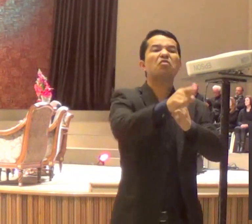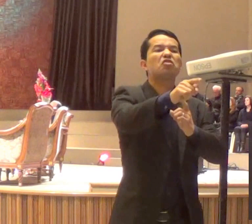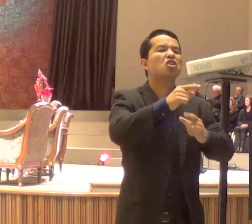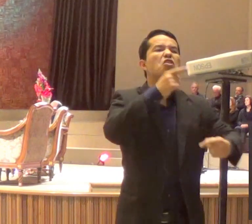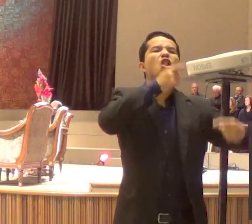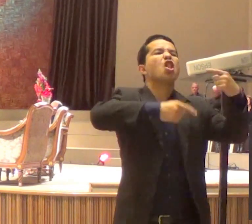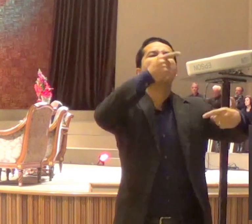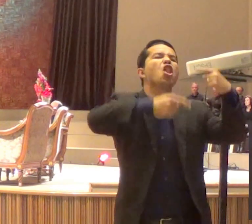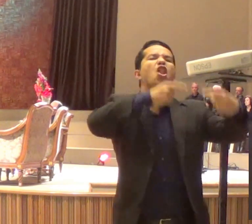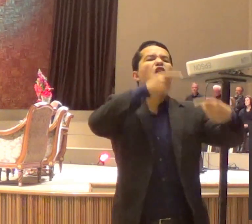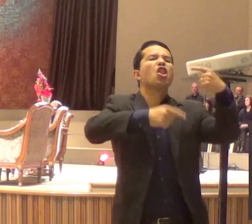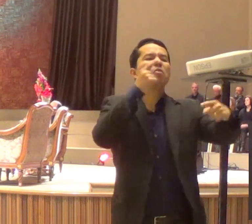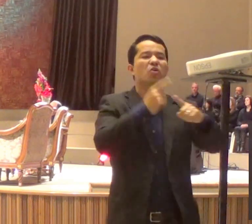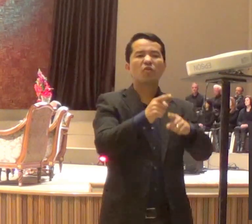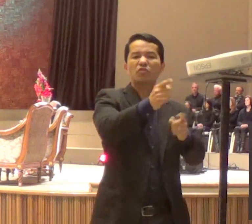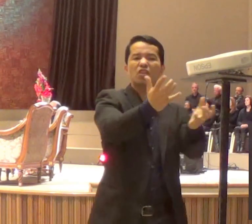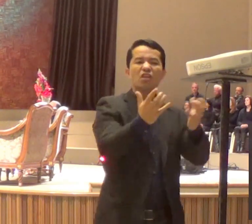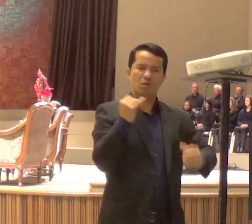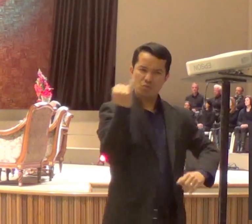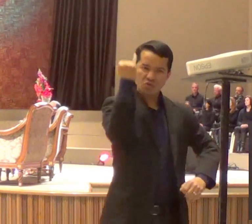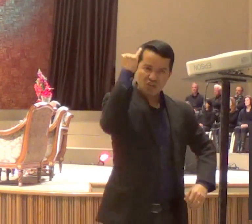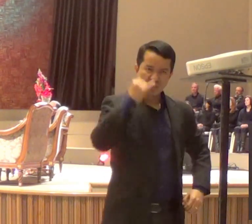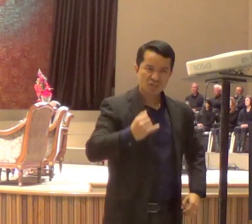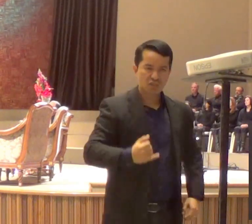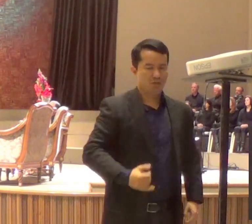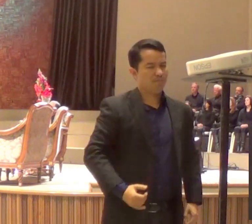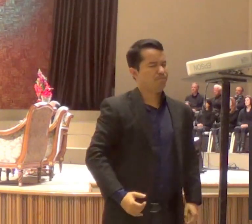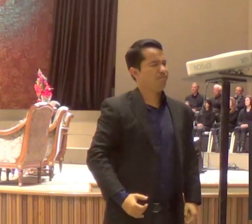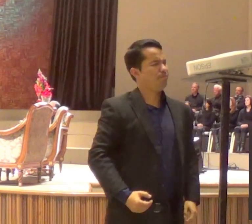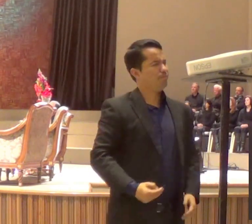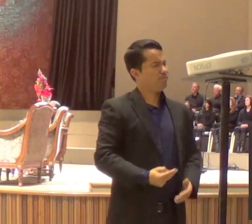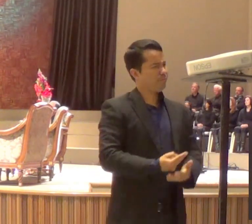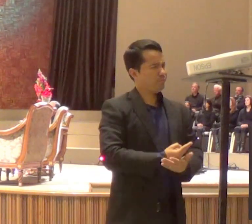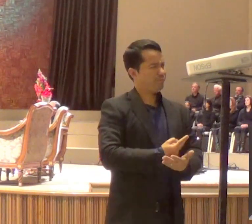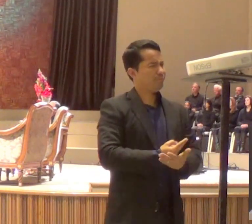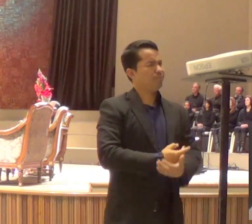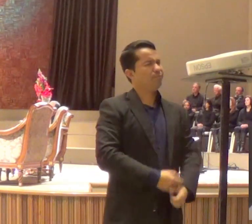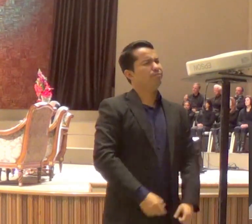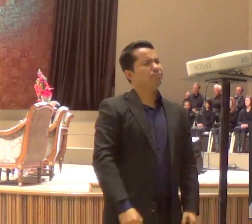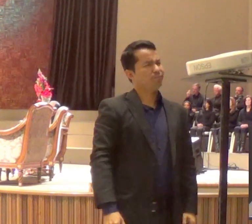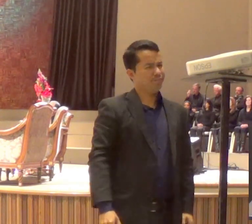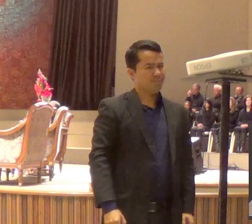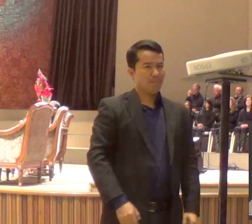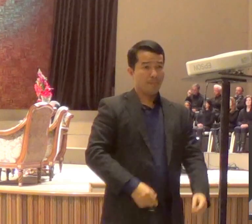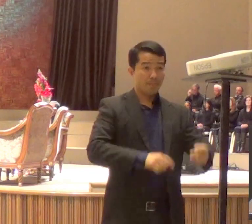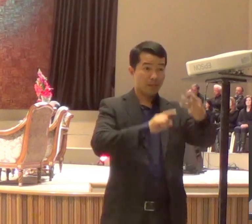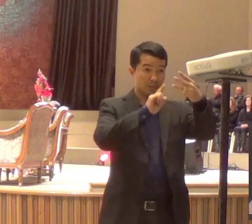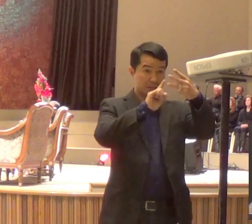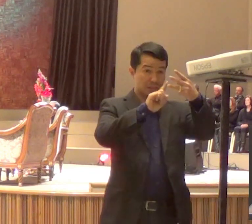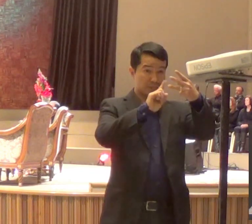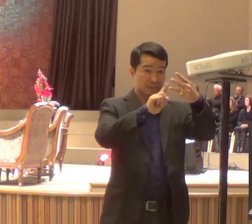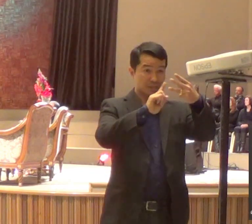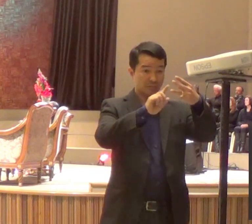está entendendo? Terceira e última revelação, que Jesus nos mostra aqui,